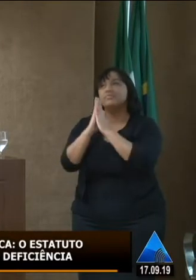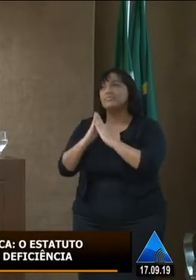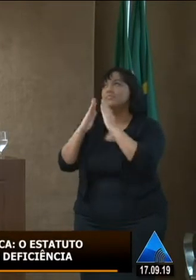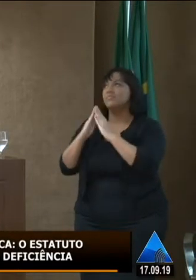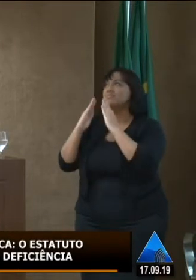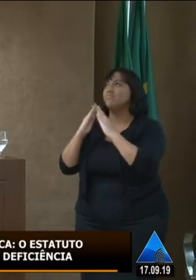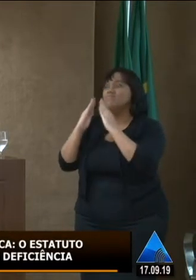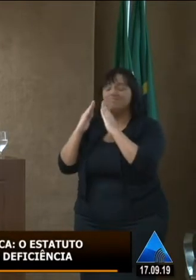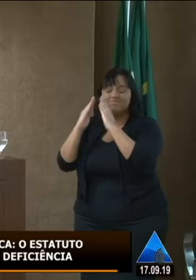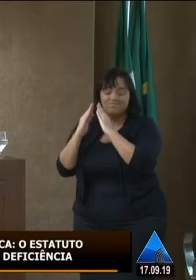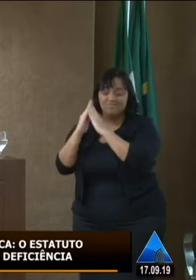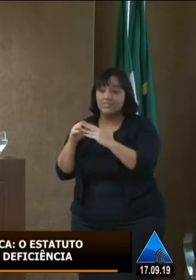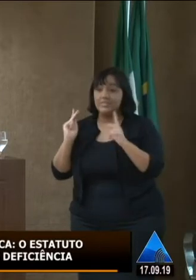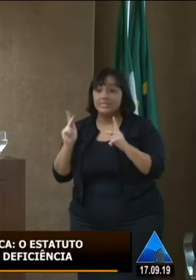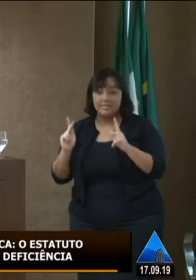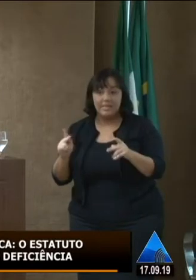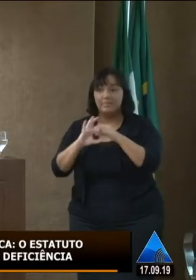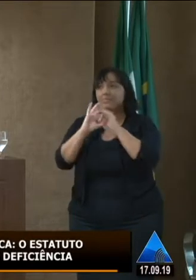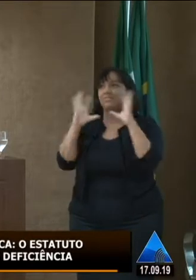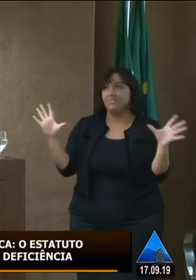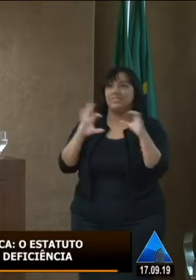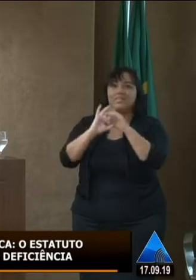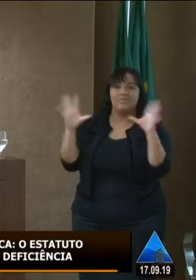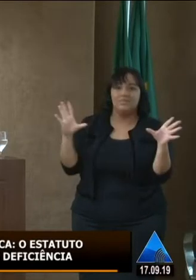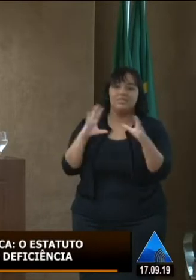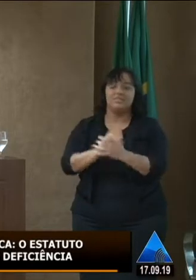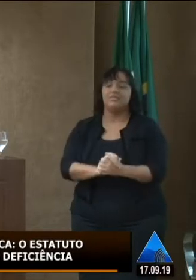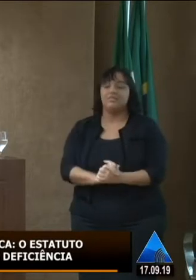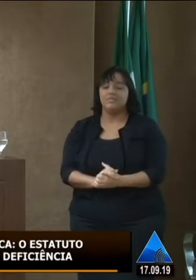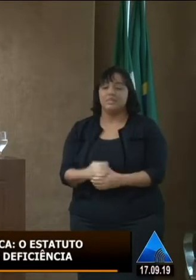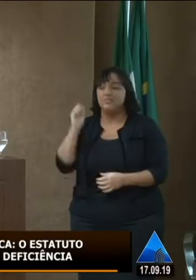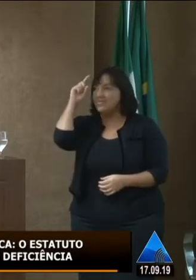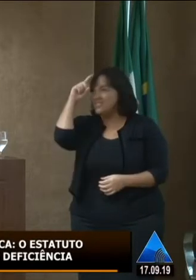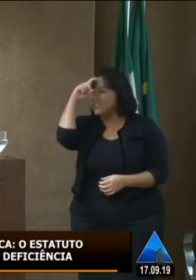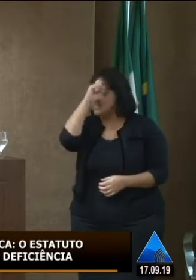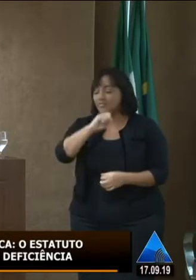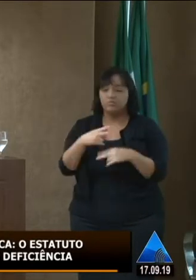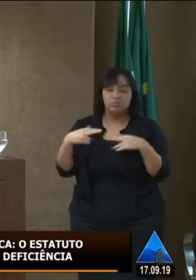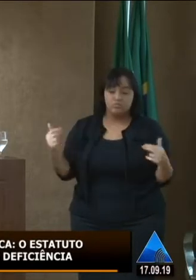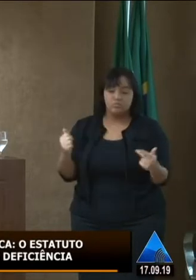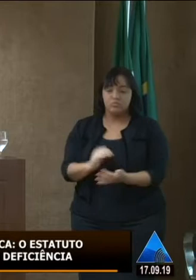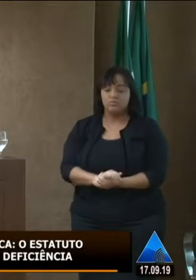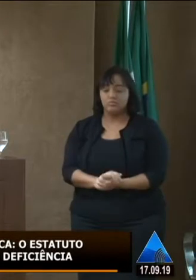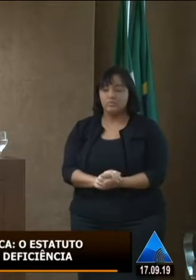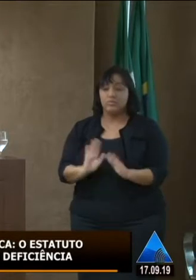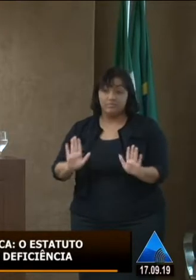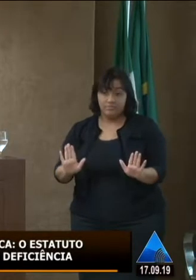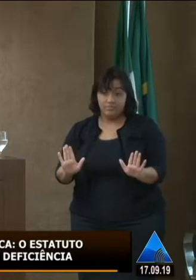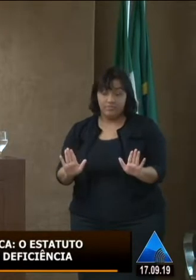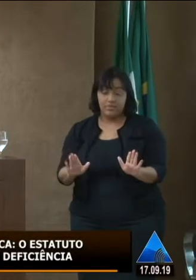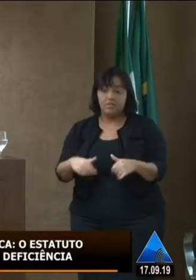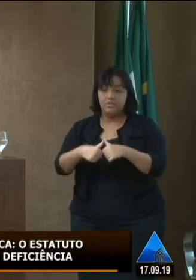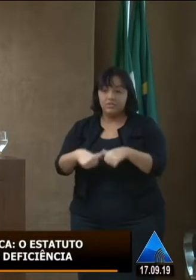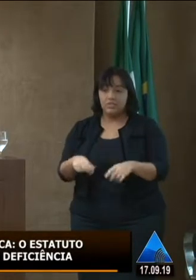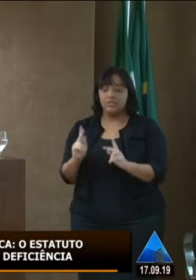Ministério de Planejamento mais liberação de códigos de vagas, enfrentamos desafios outros, mas estamos sempre